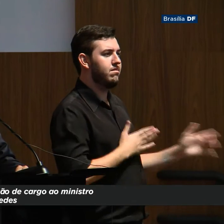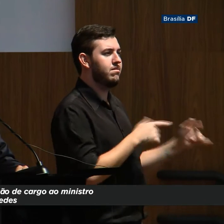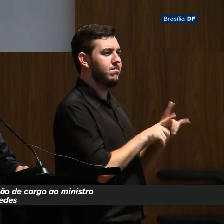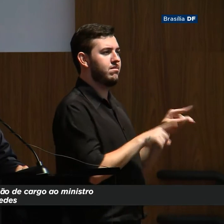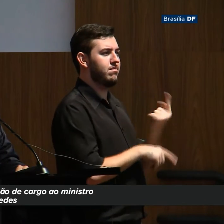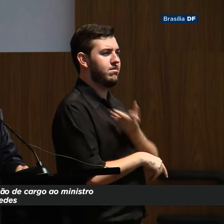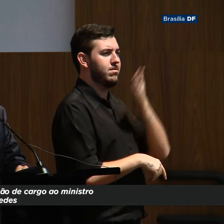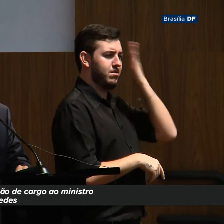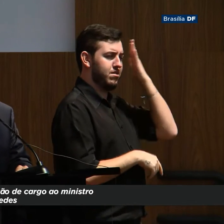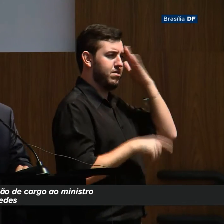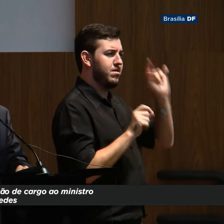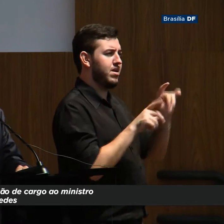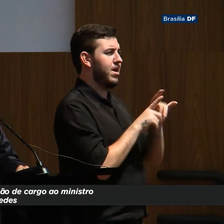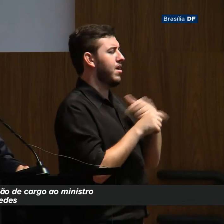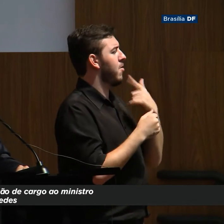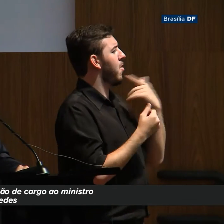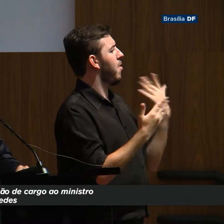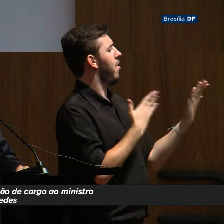crescimento